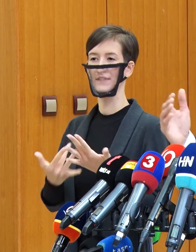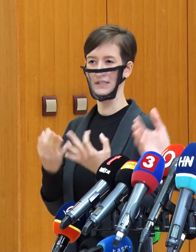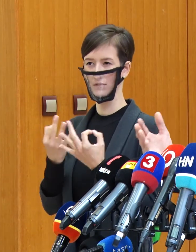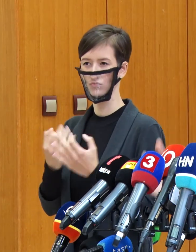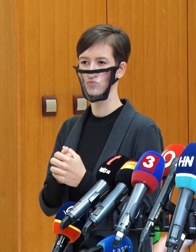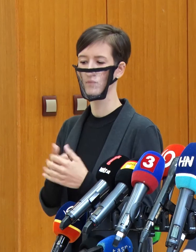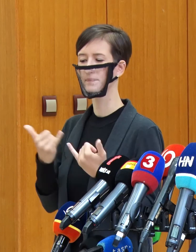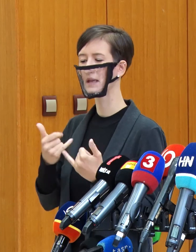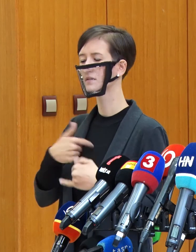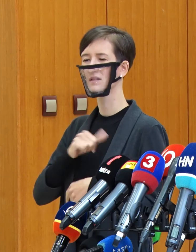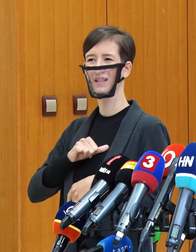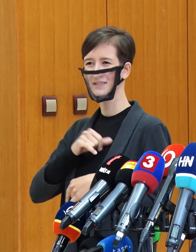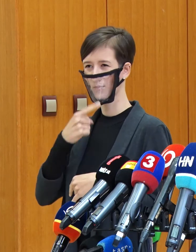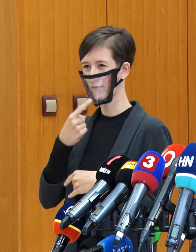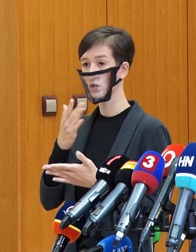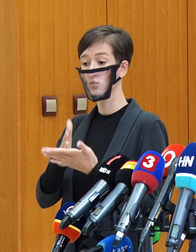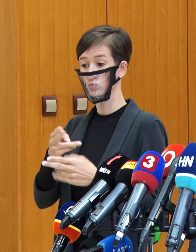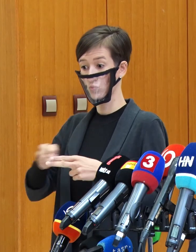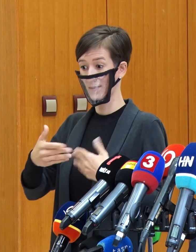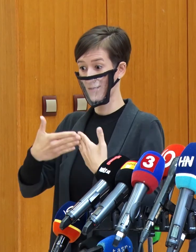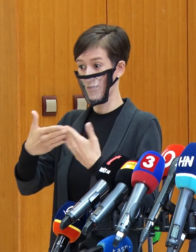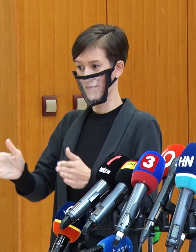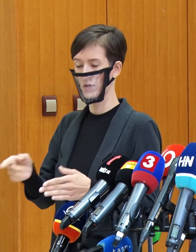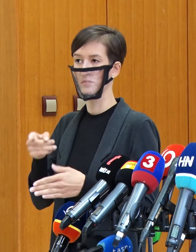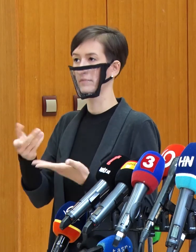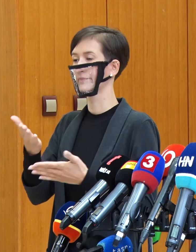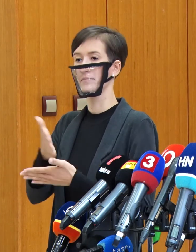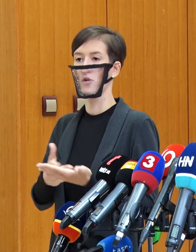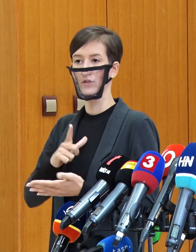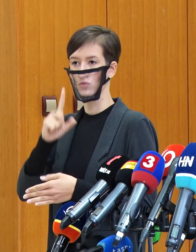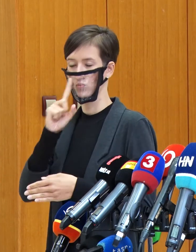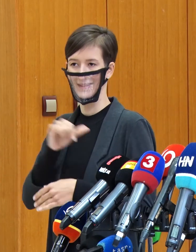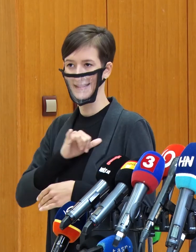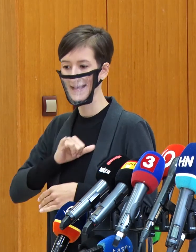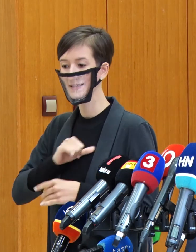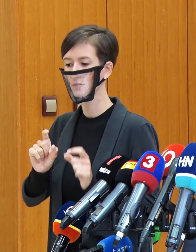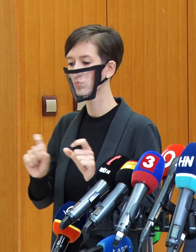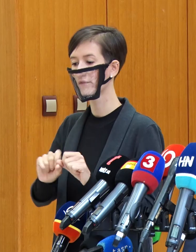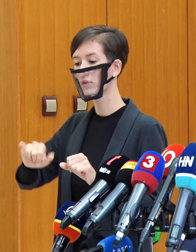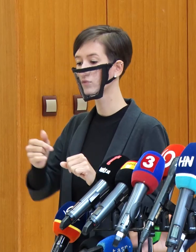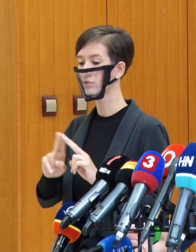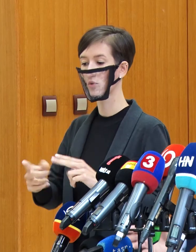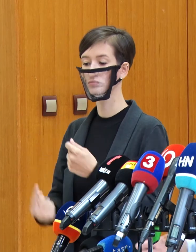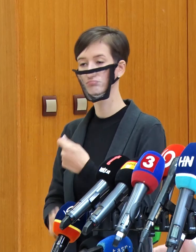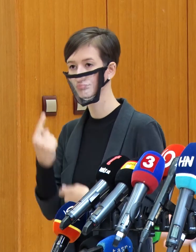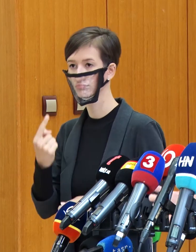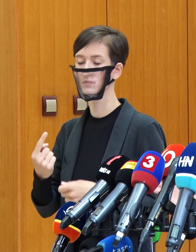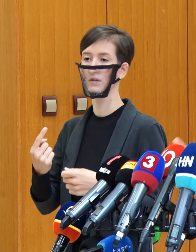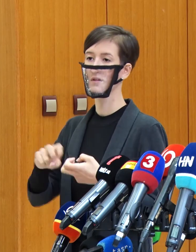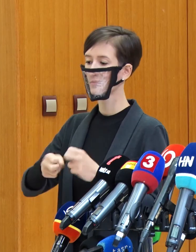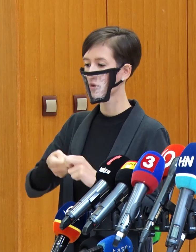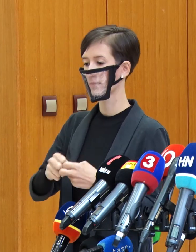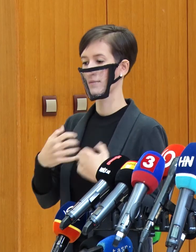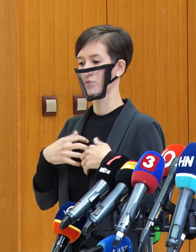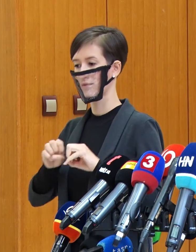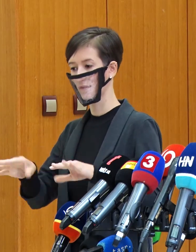fixný dátum, napríklad v polovici júna, že to všetko uvoľníme, lebo medzi tým môže byť naozaj ešte vývoj. Všetko, čo robíme, je